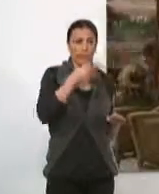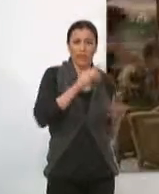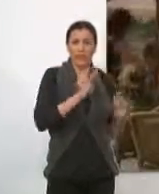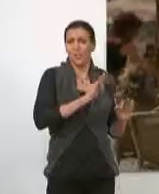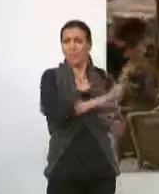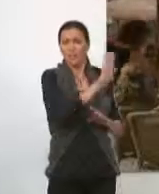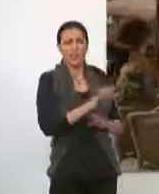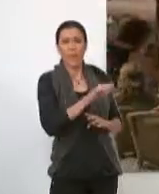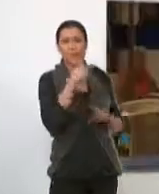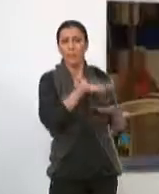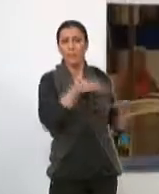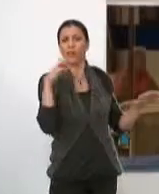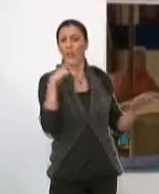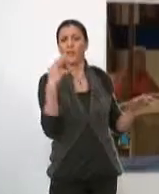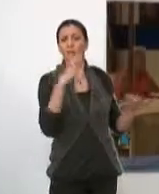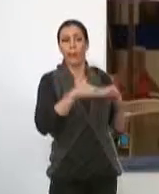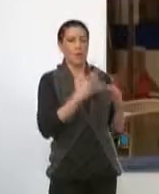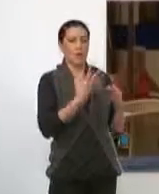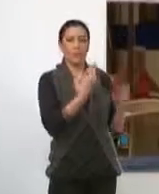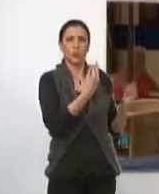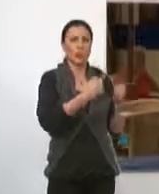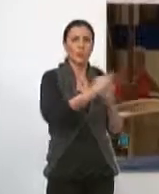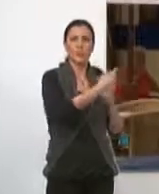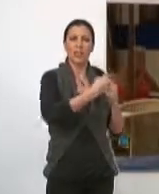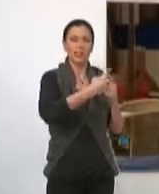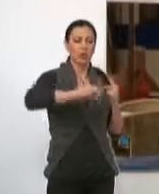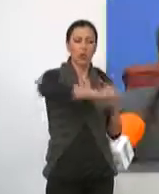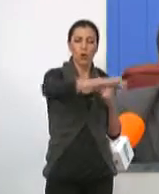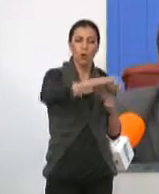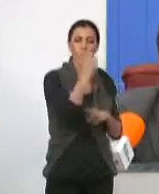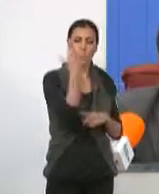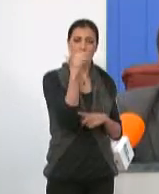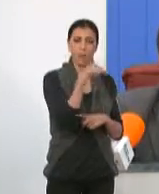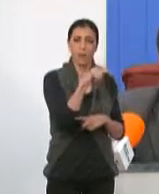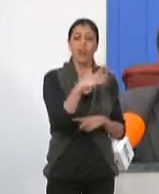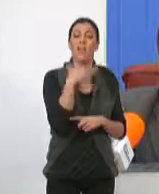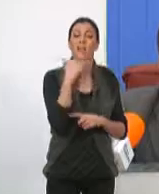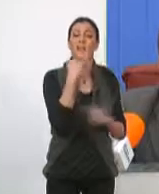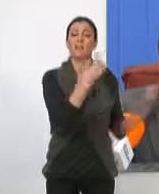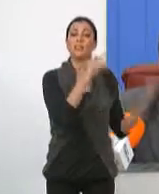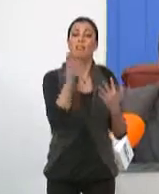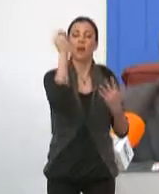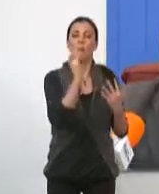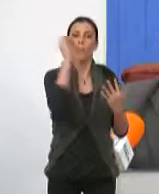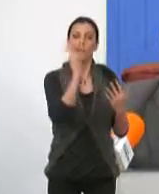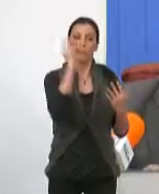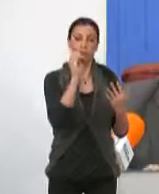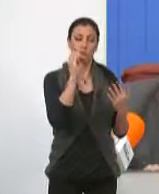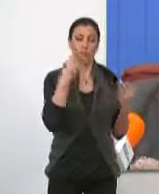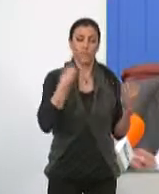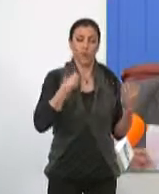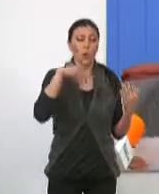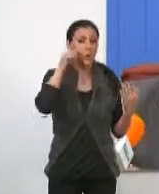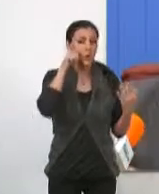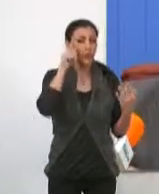fundamental que origina la mayor parte de los desplazamientos a la costa tropical ya que casi el 60%